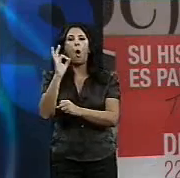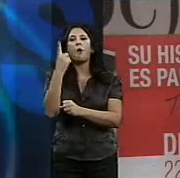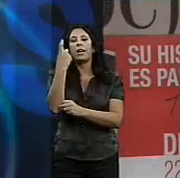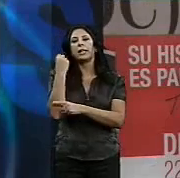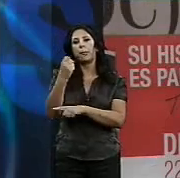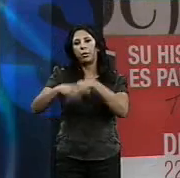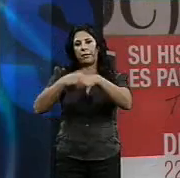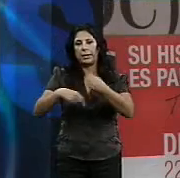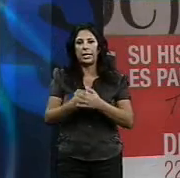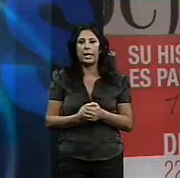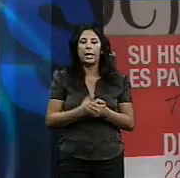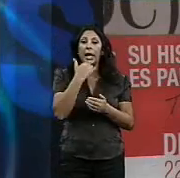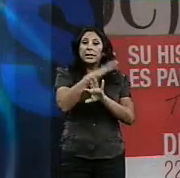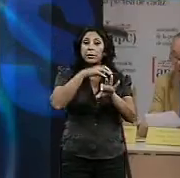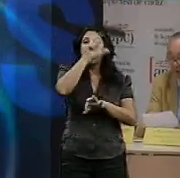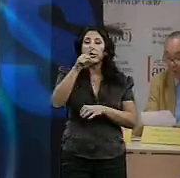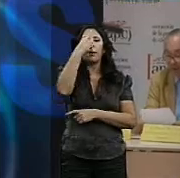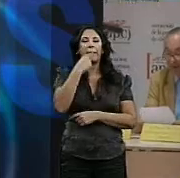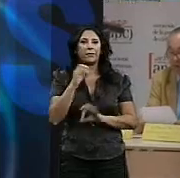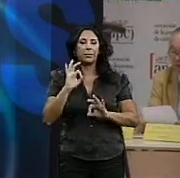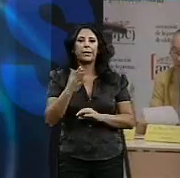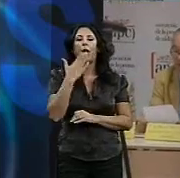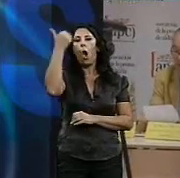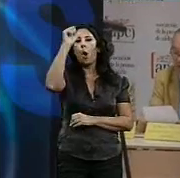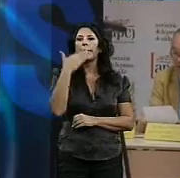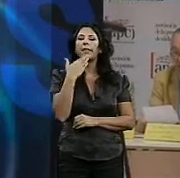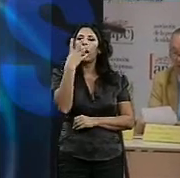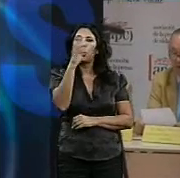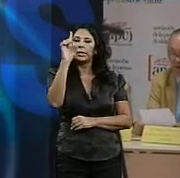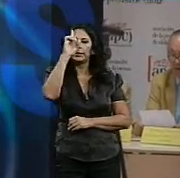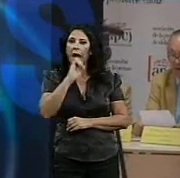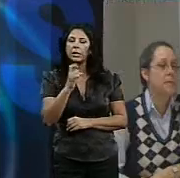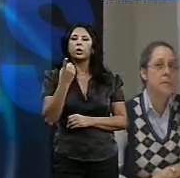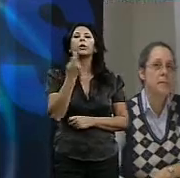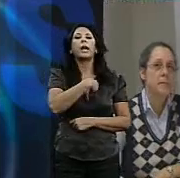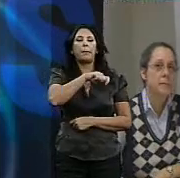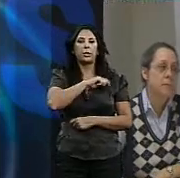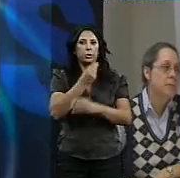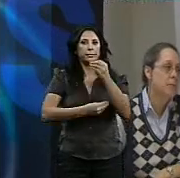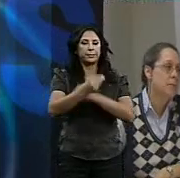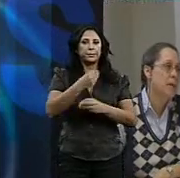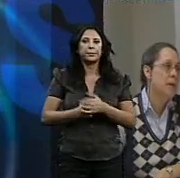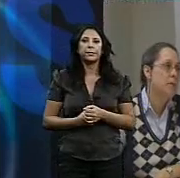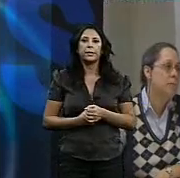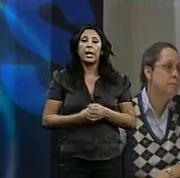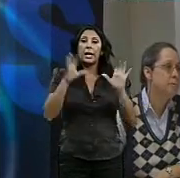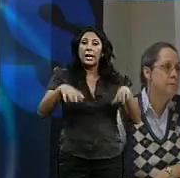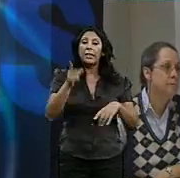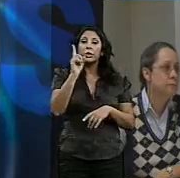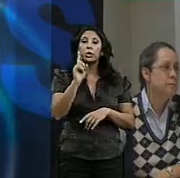responden a un perfil muy determinado, hombre de 40 años y de nacionalidad española. En Cádiz actualmente solo existen 10 plazas para